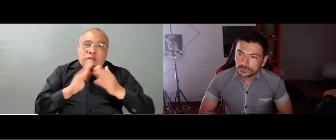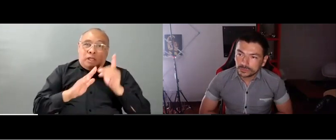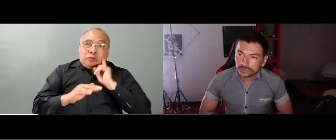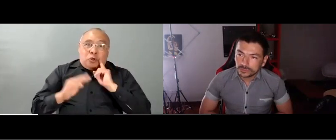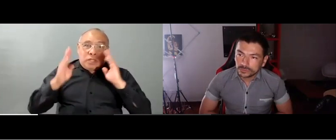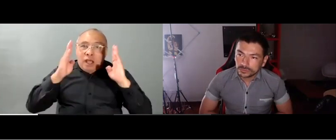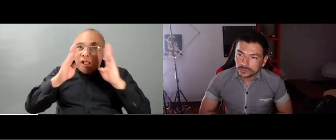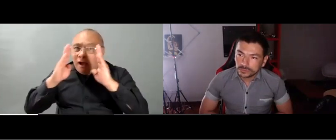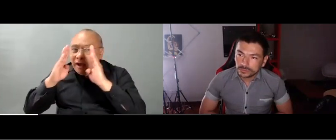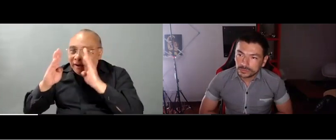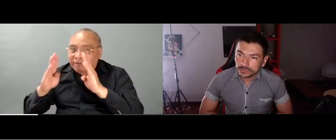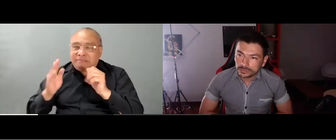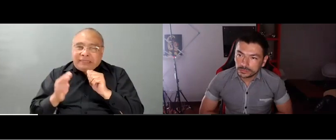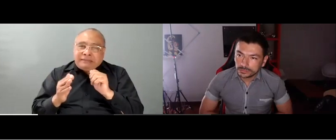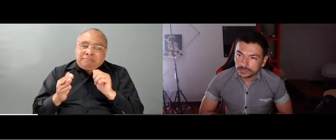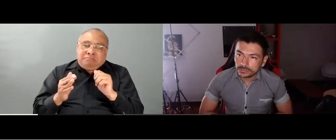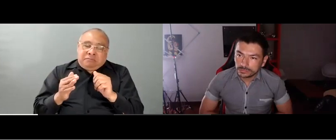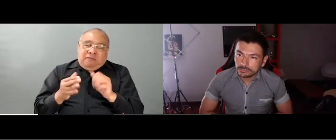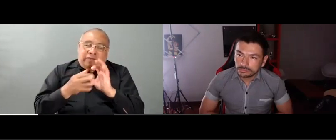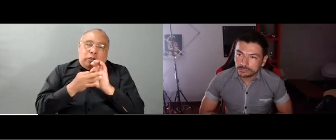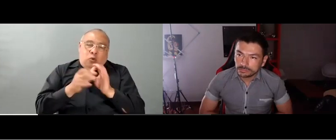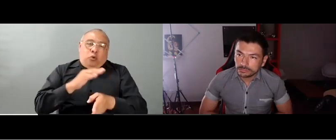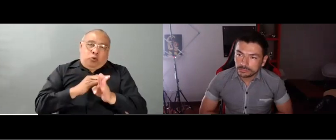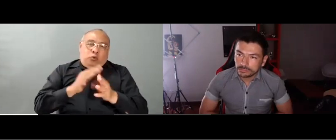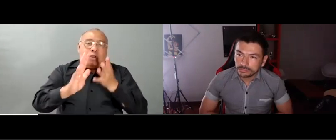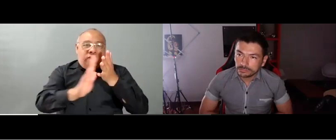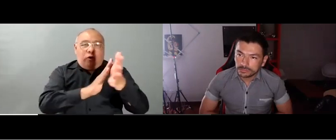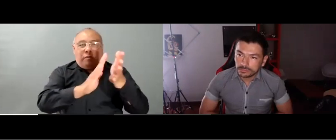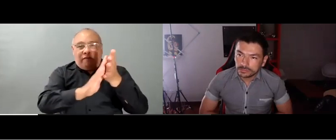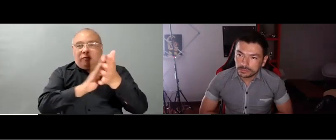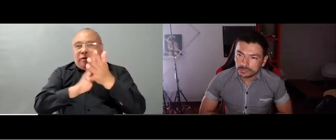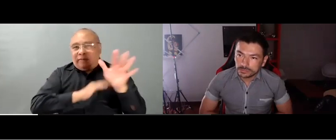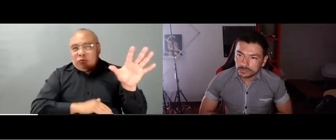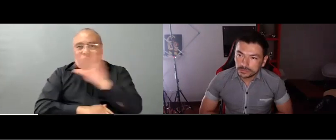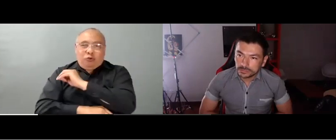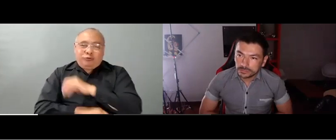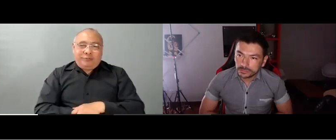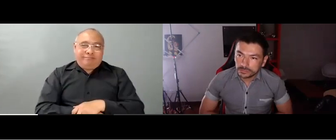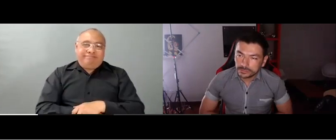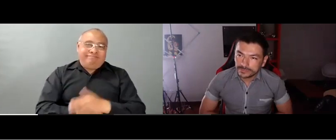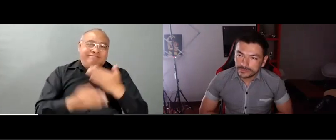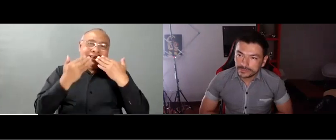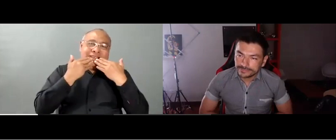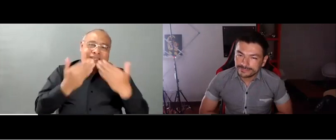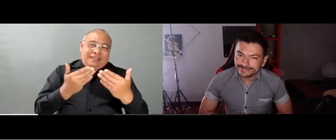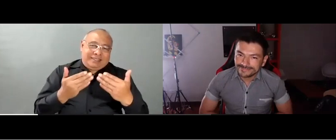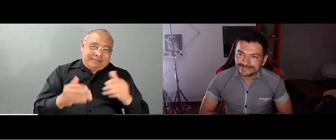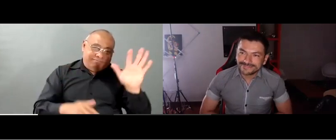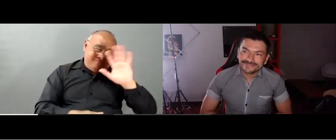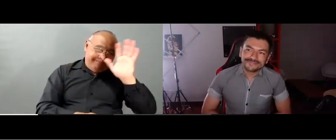y continuamos trabajando. Esperamos que se preste atención a estas necesidades que nosotros estábamos comentando y de